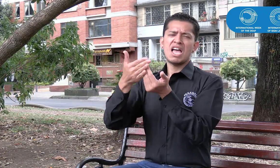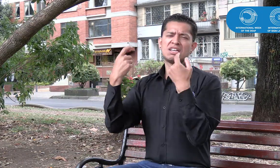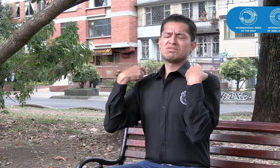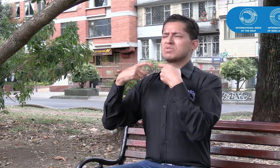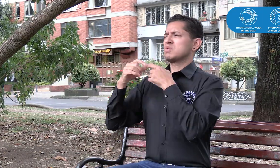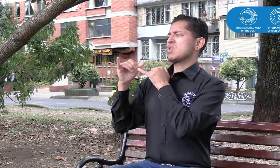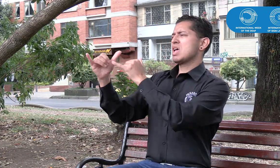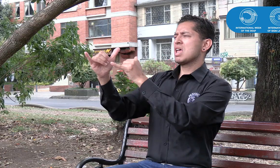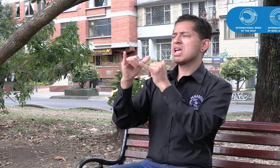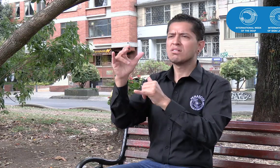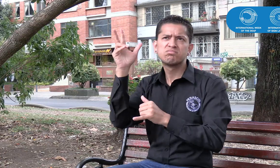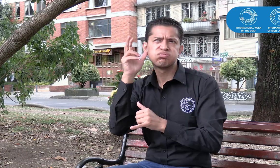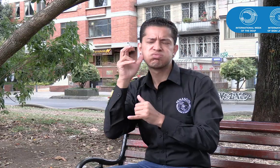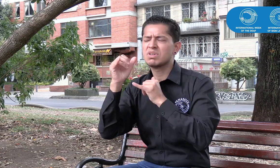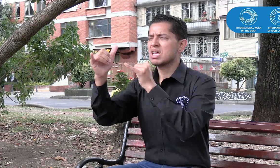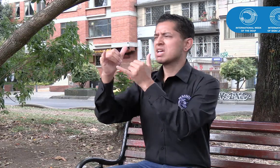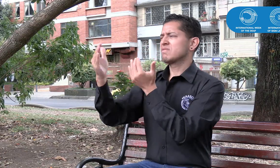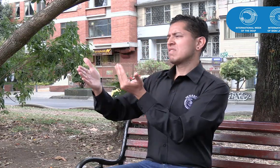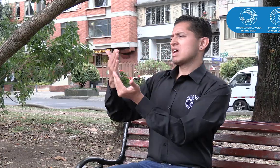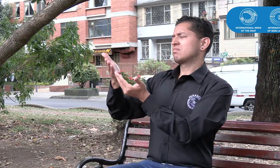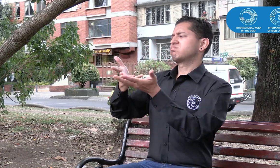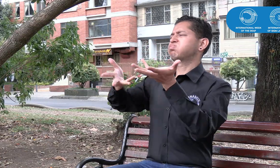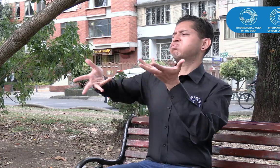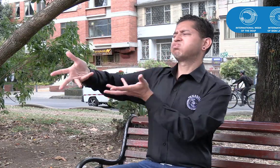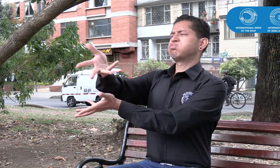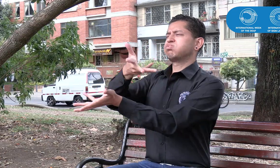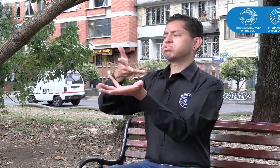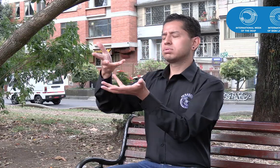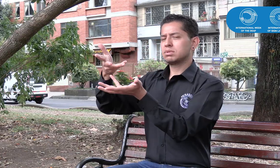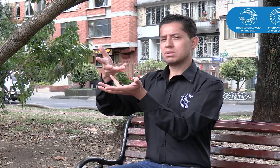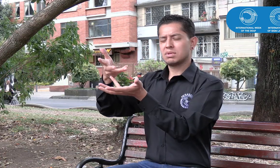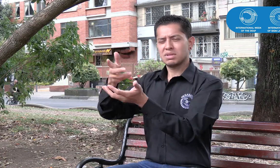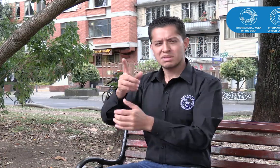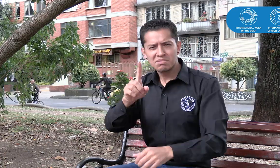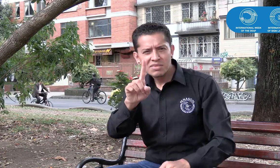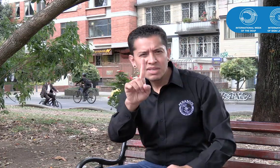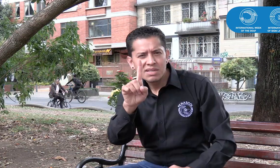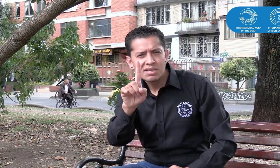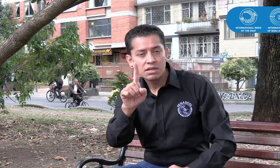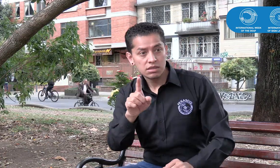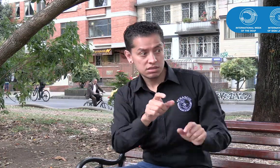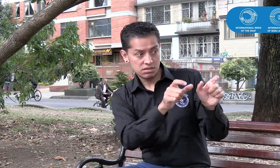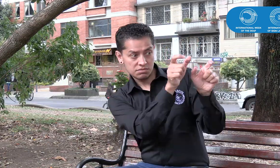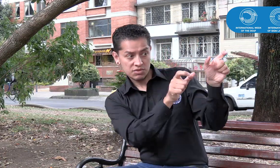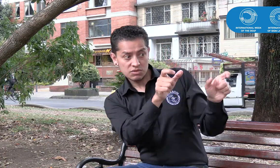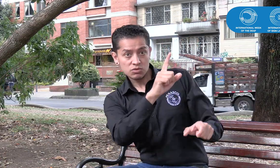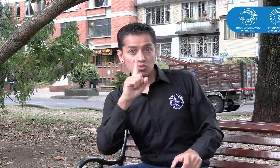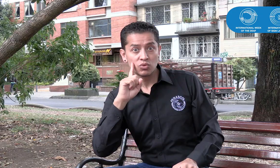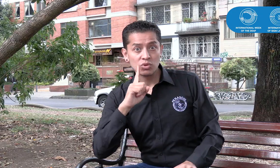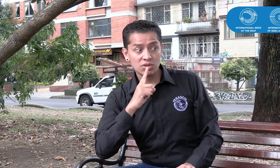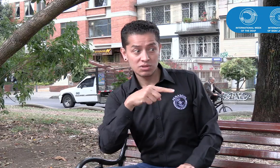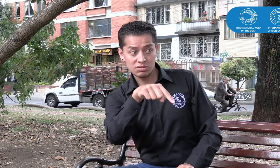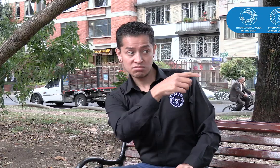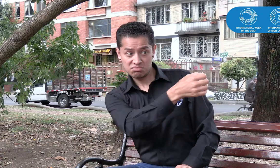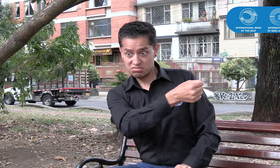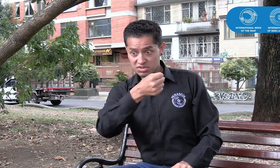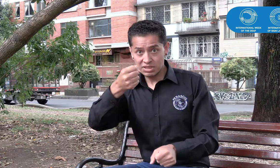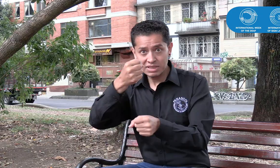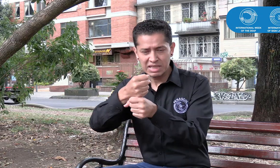políticos, entre otros. Pero al pensar en las personas sordas para ocupar las vacantes laborales, solo se piensa